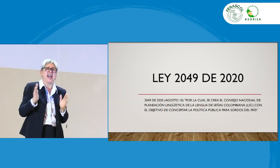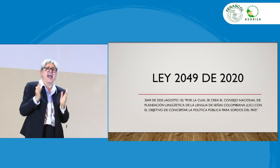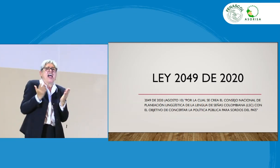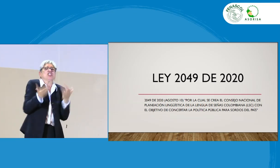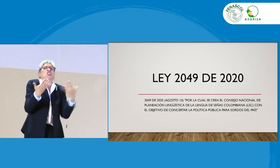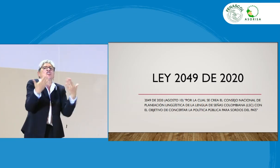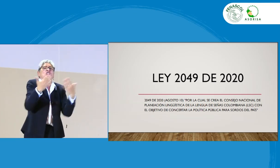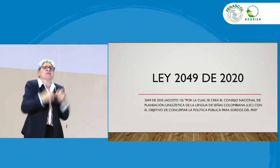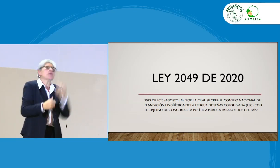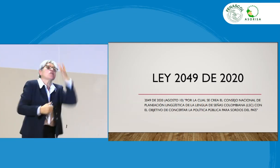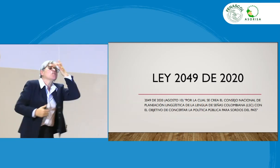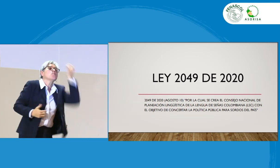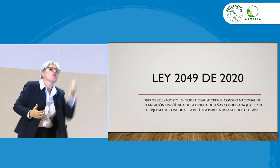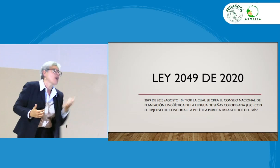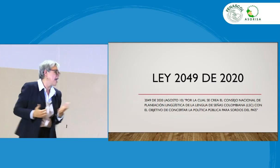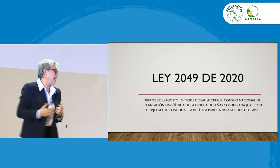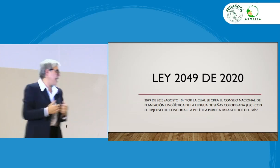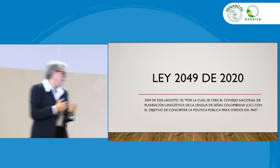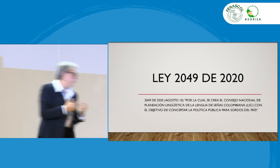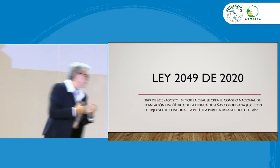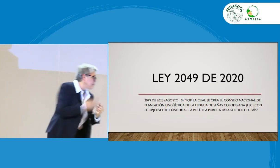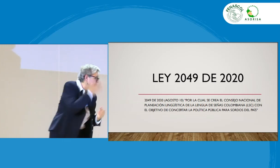es una muy buena ley. ¿Por qué? Les voy a explicar.